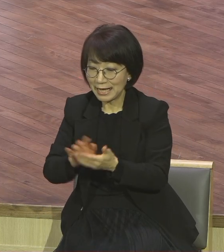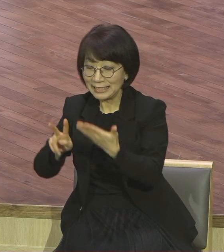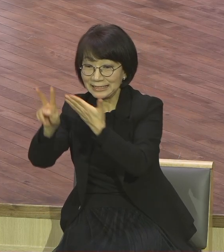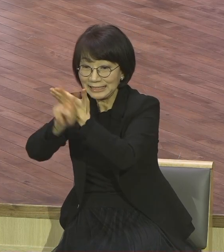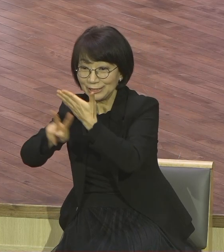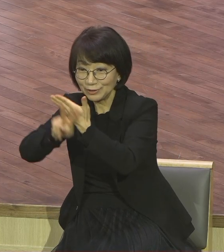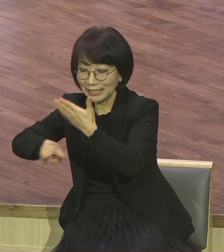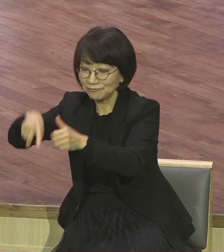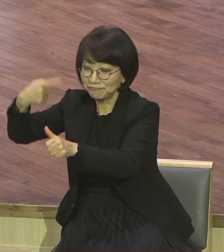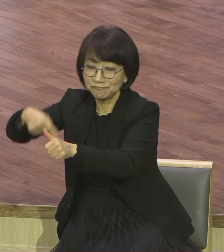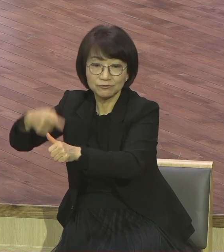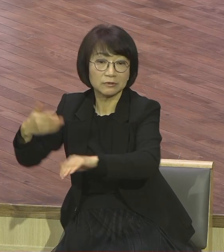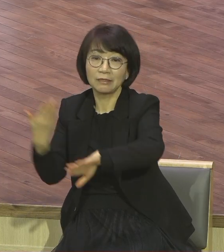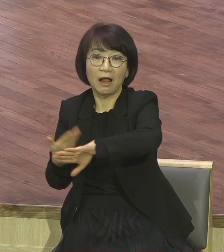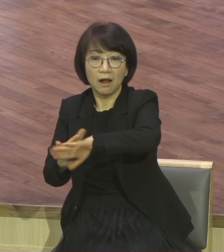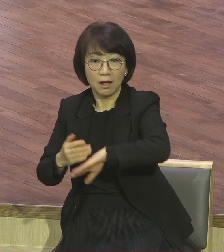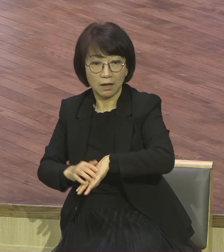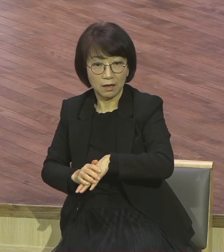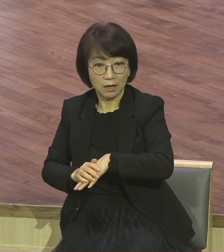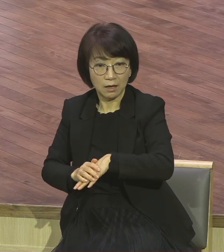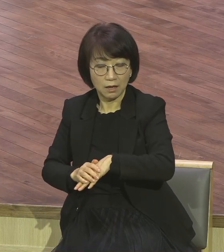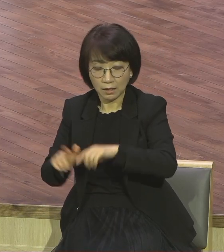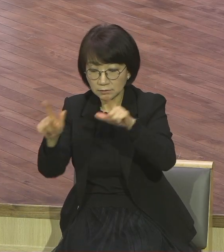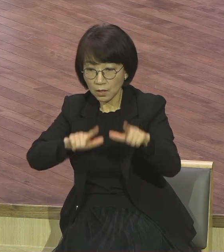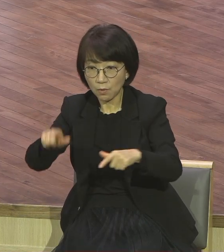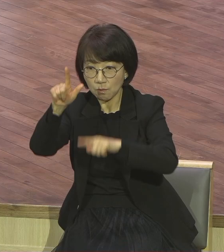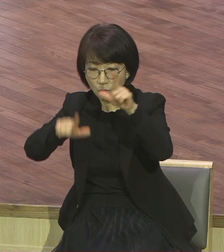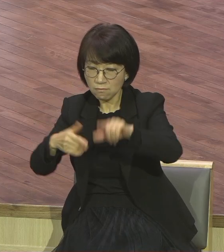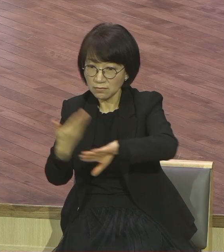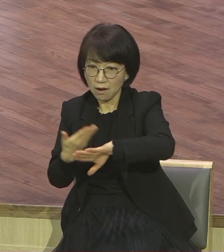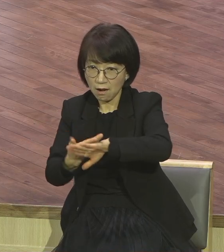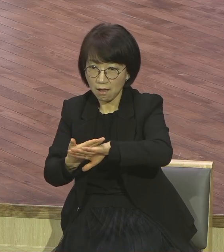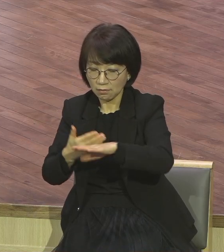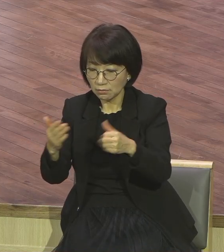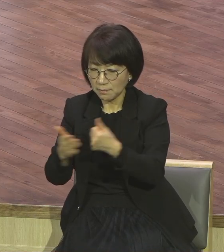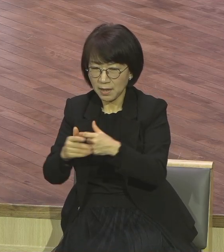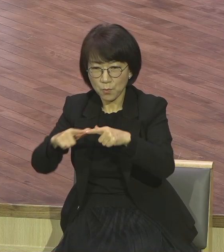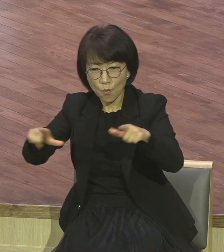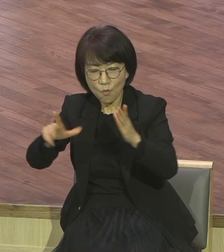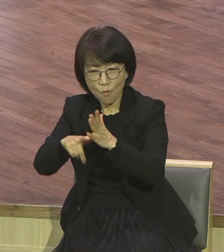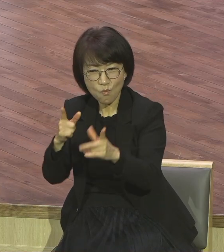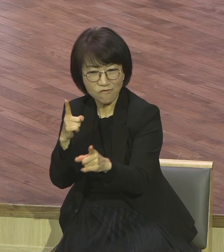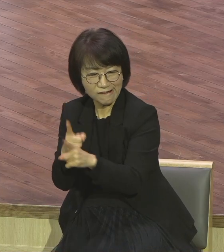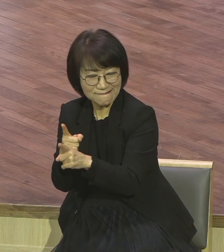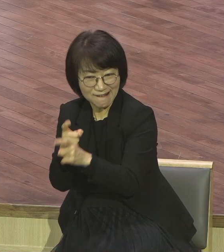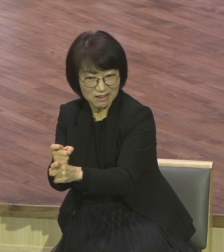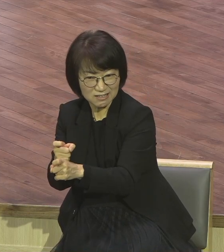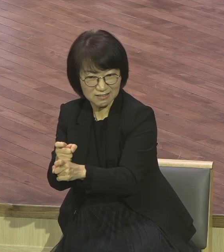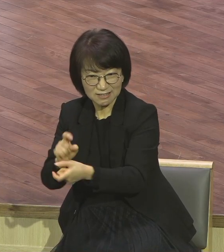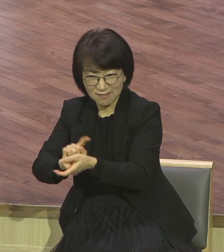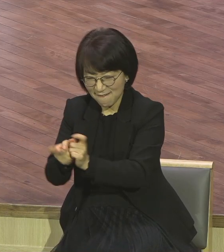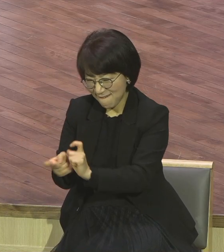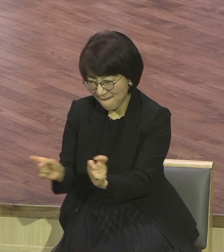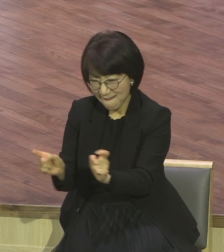생활 자세 때문에 평소 때문에 적대적 관계였어요. 서로 싸우고 서로 비평하고